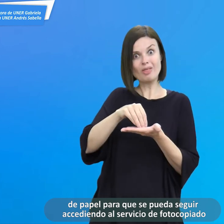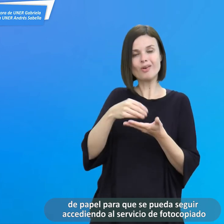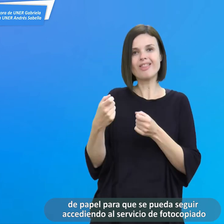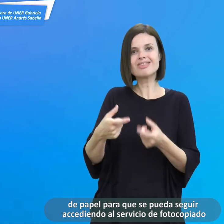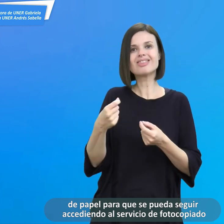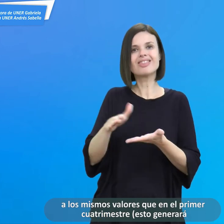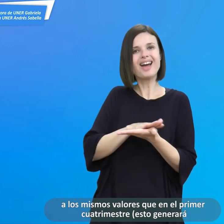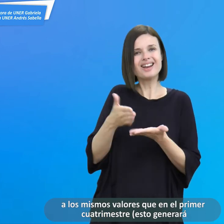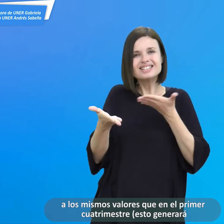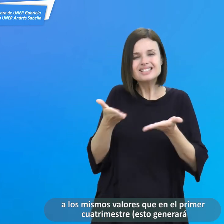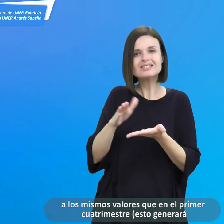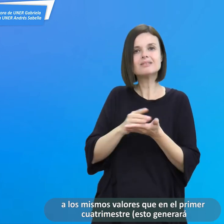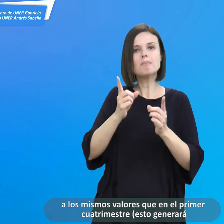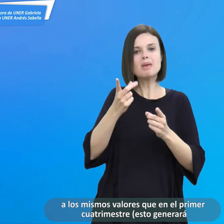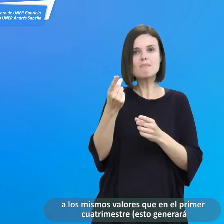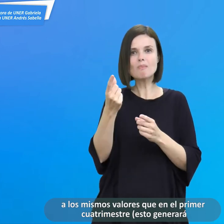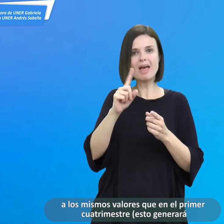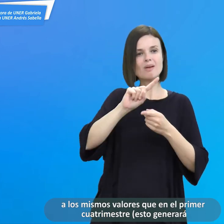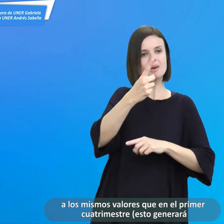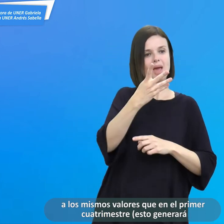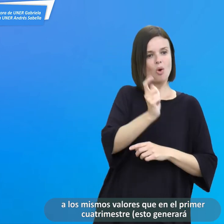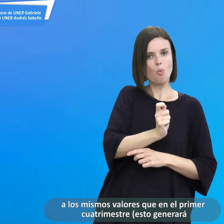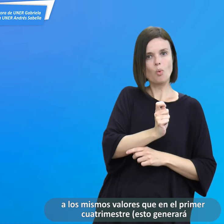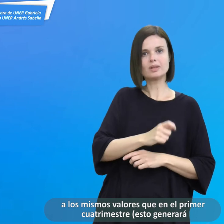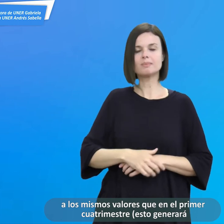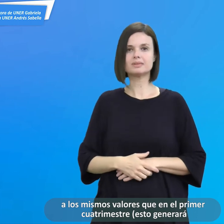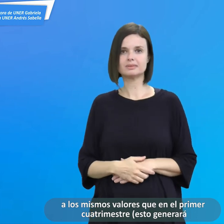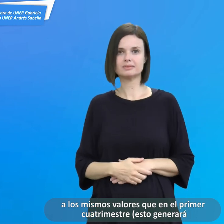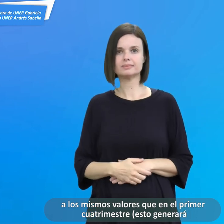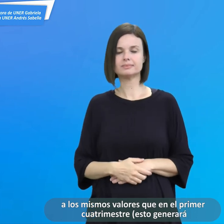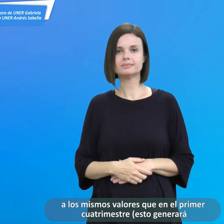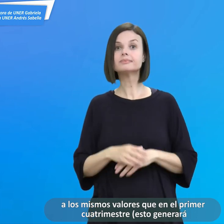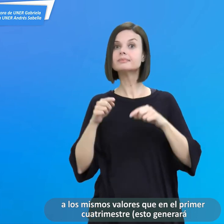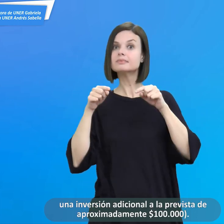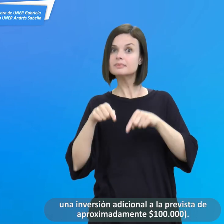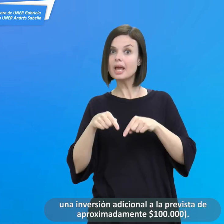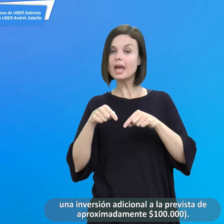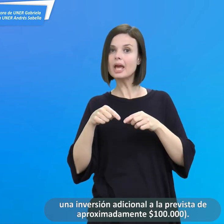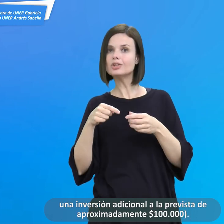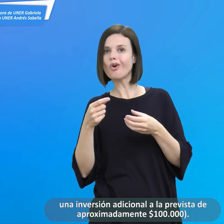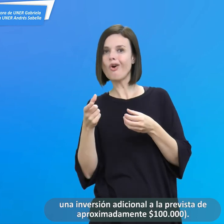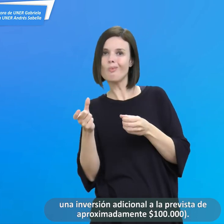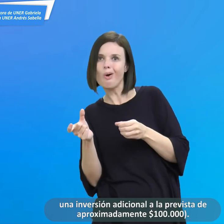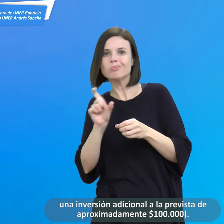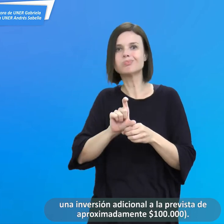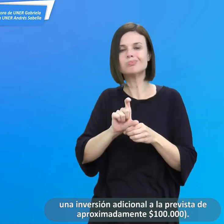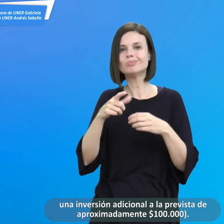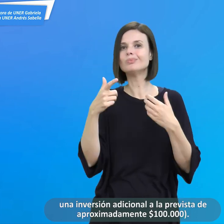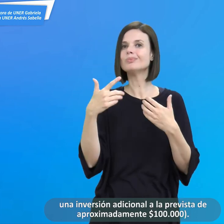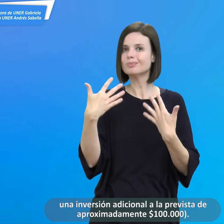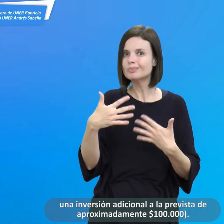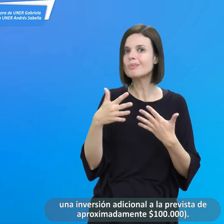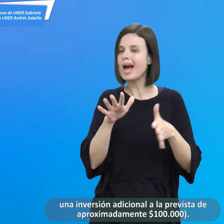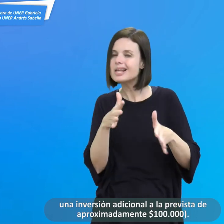accediendo al servicio de fotocopiado a los mismos valores que en el primer cuatrimestre. Esto generará